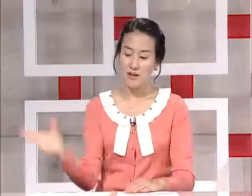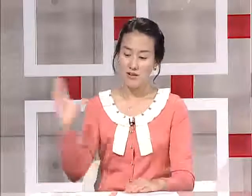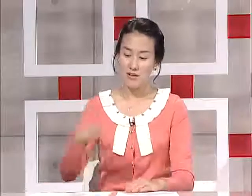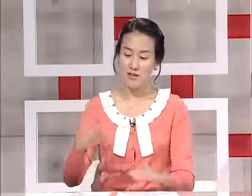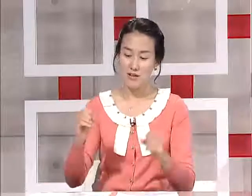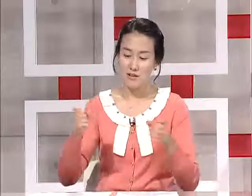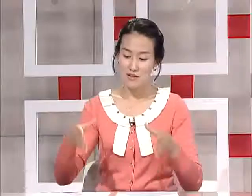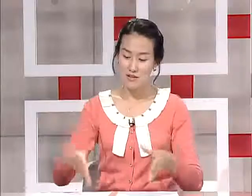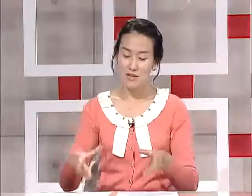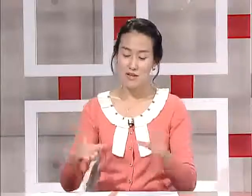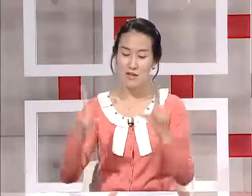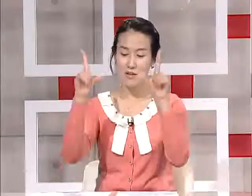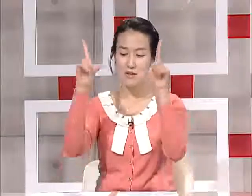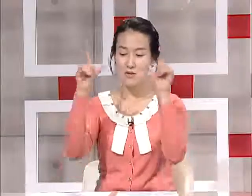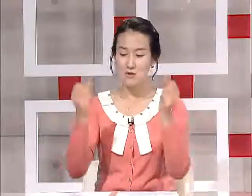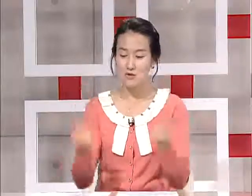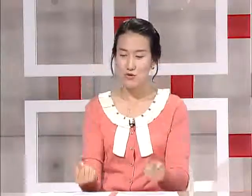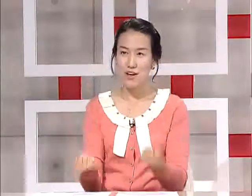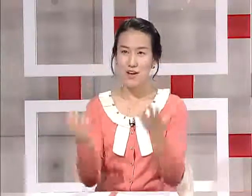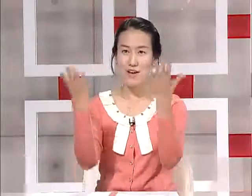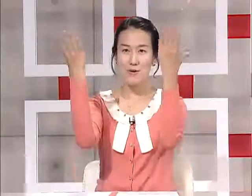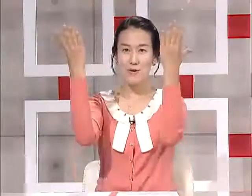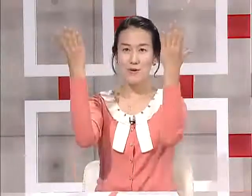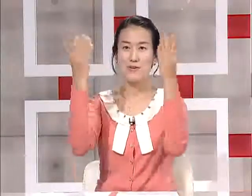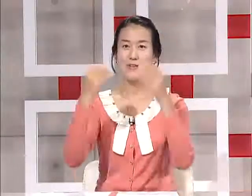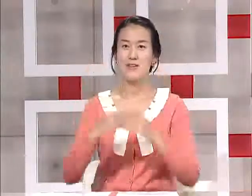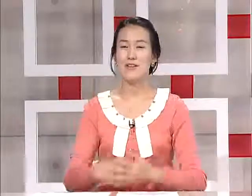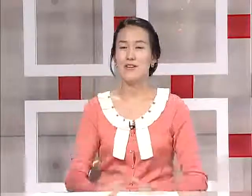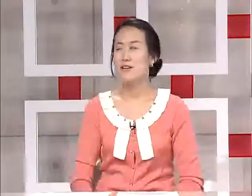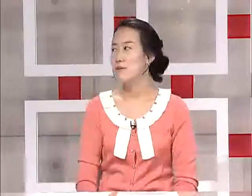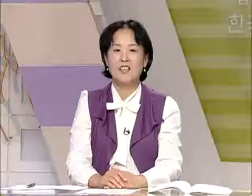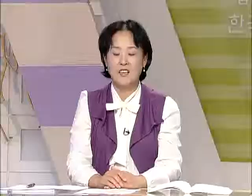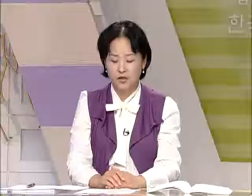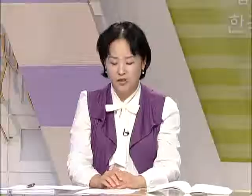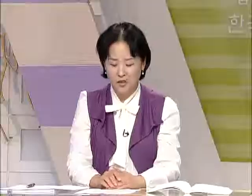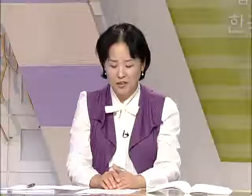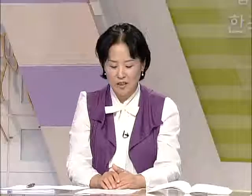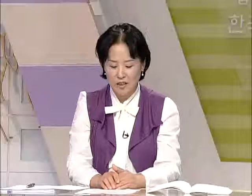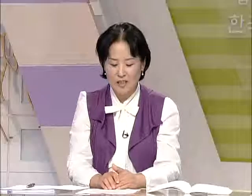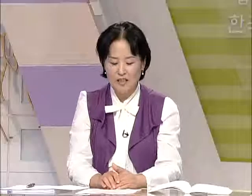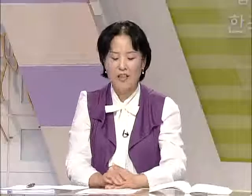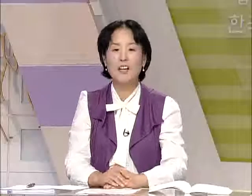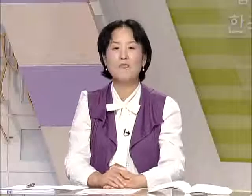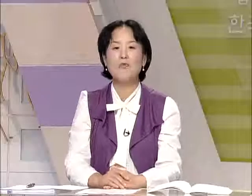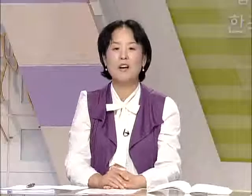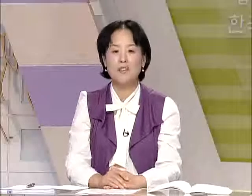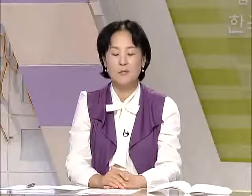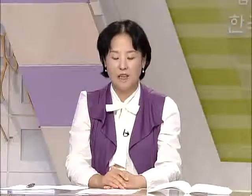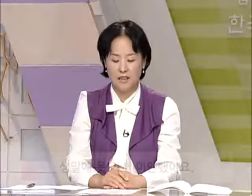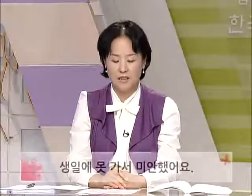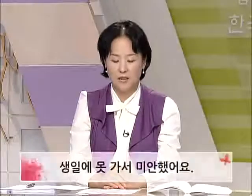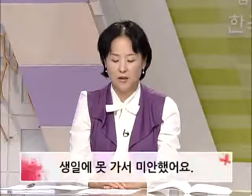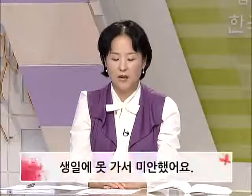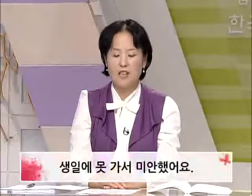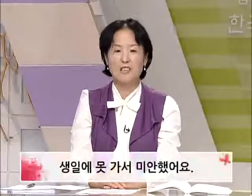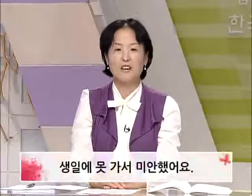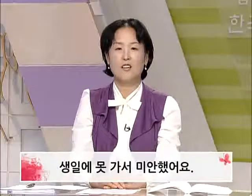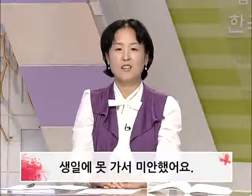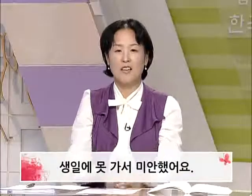생일 축하해요. 네 잘해주셨습니다. 자 생일에 못 가서 미안해요. 자 어렵지